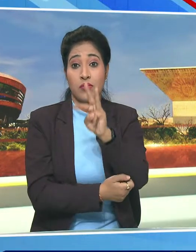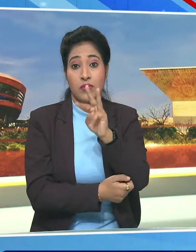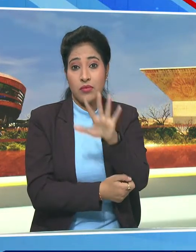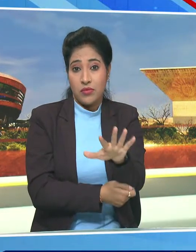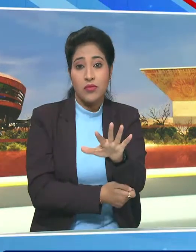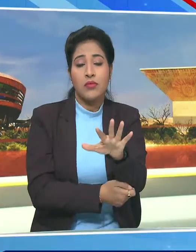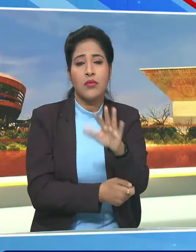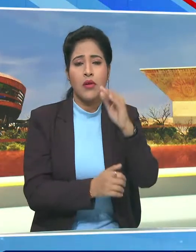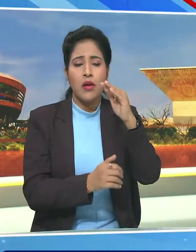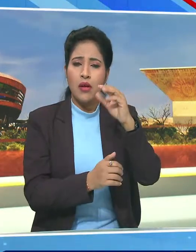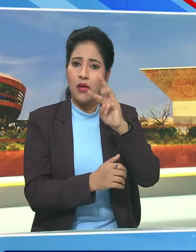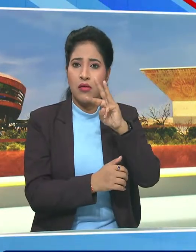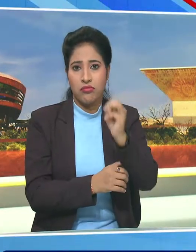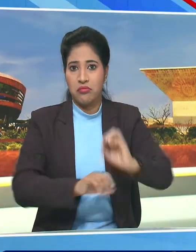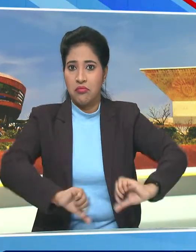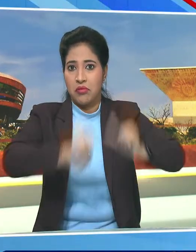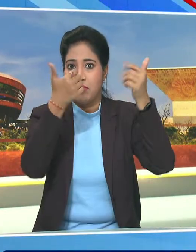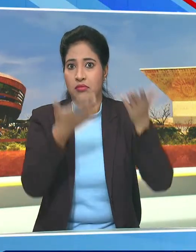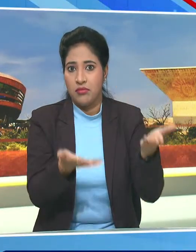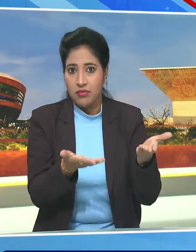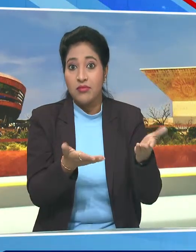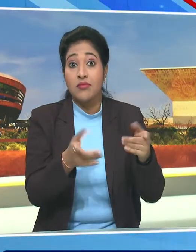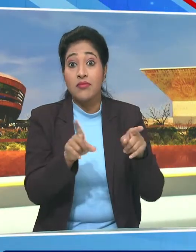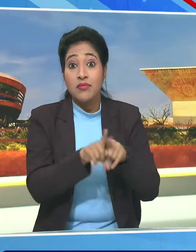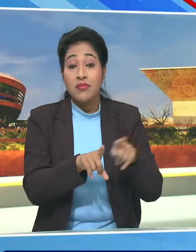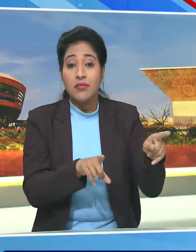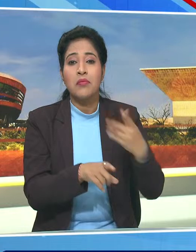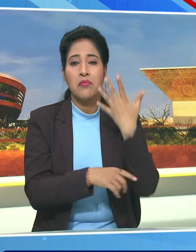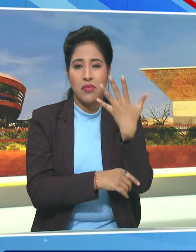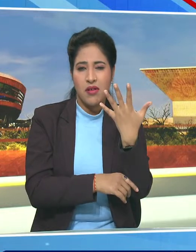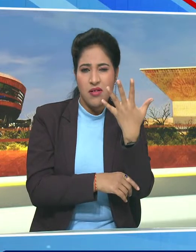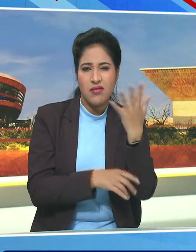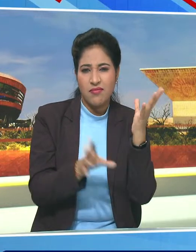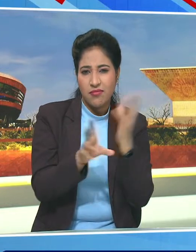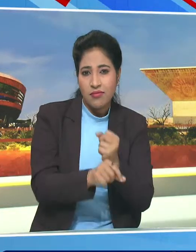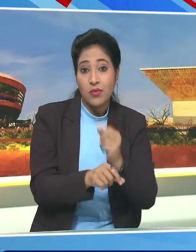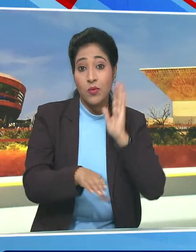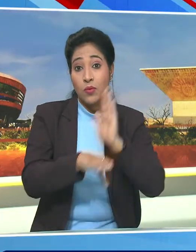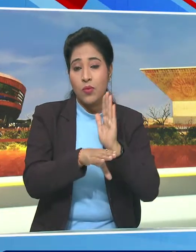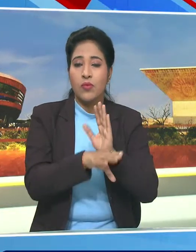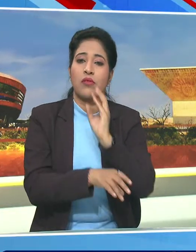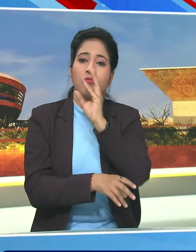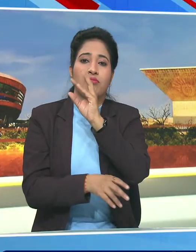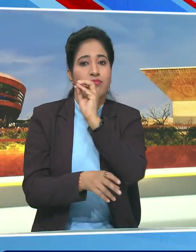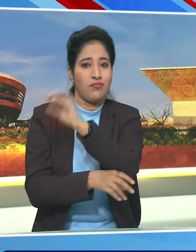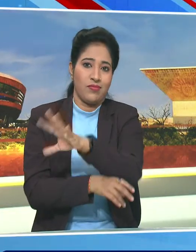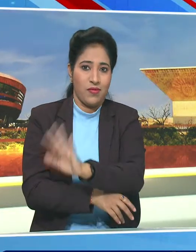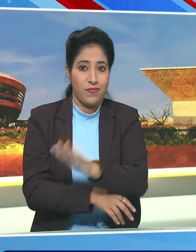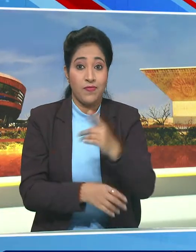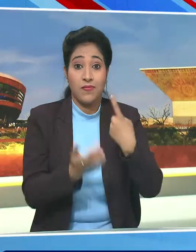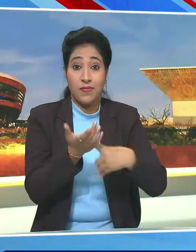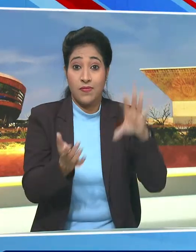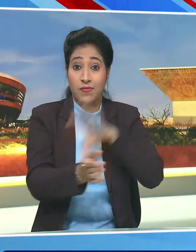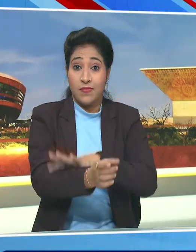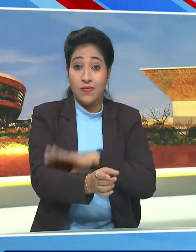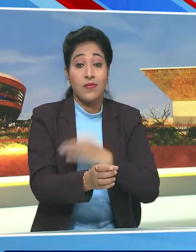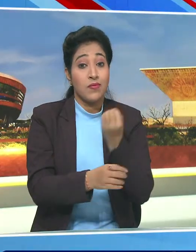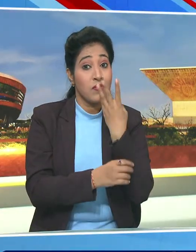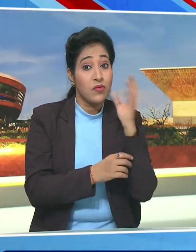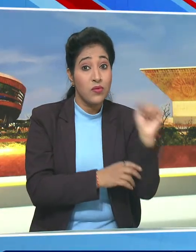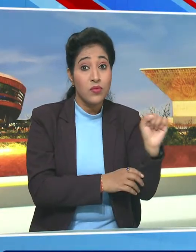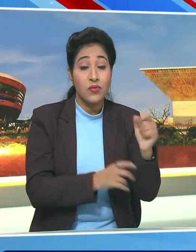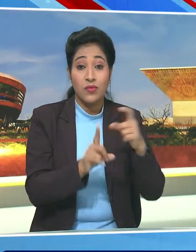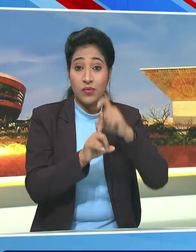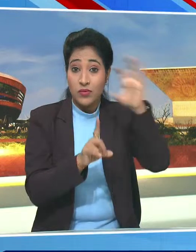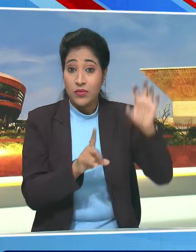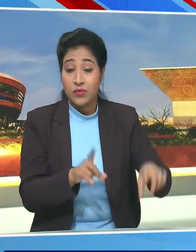35 में से 30 सीटे जीती हैं जबकी 6-5 कॉंग्रेस के पास गई राजिस्थान में भाजपा ने इन